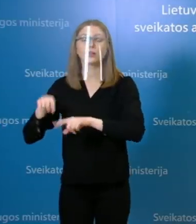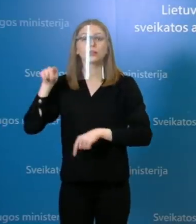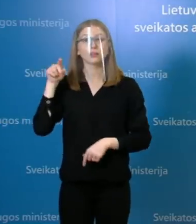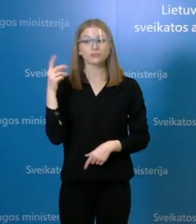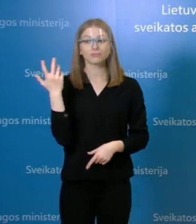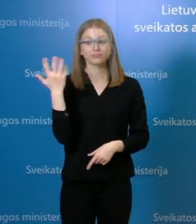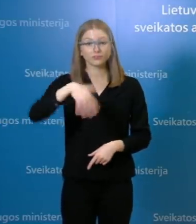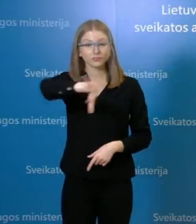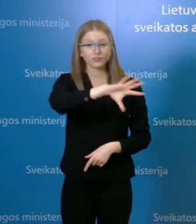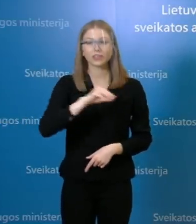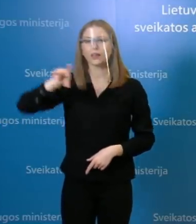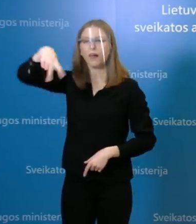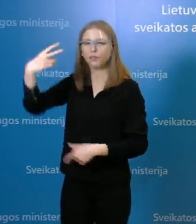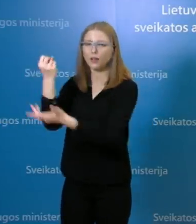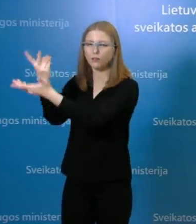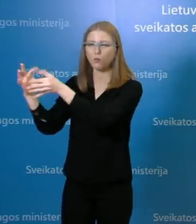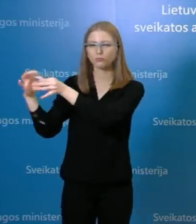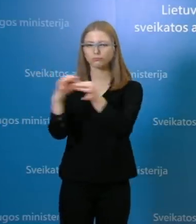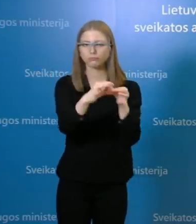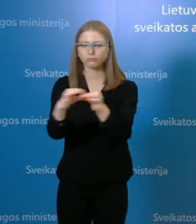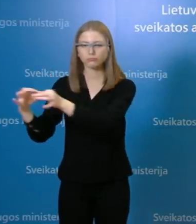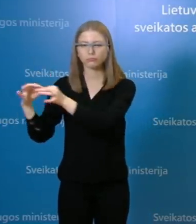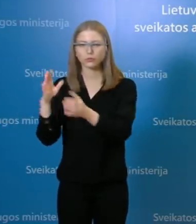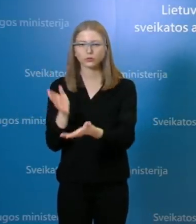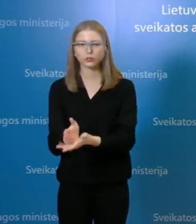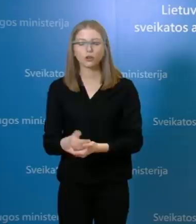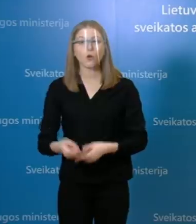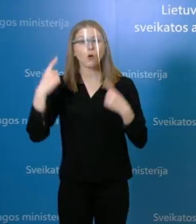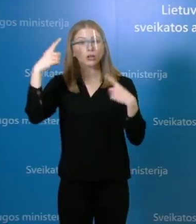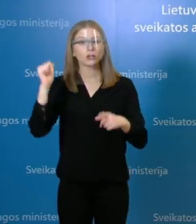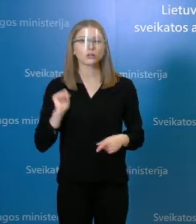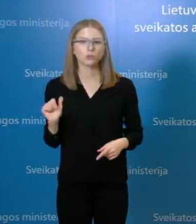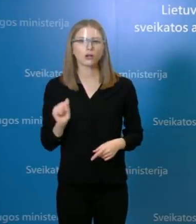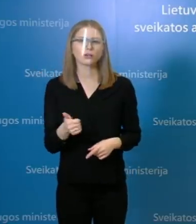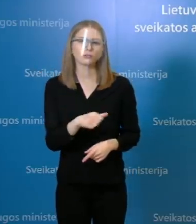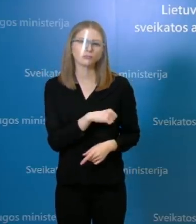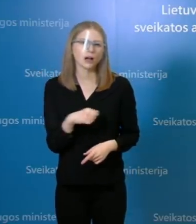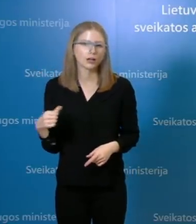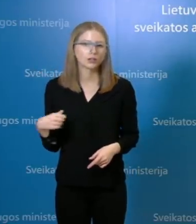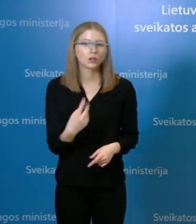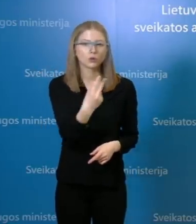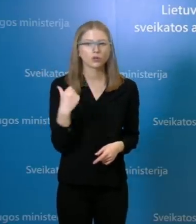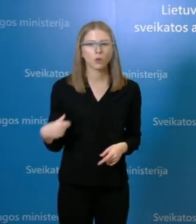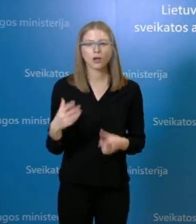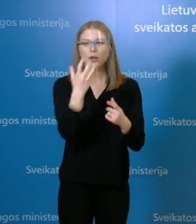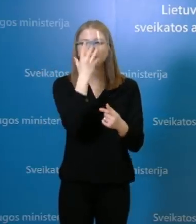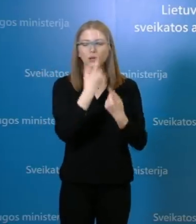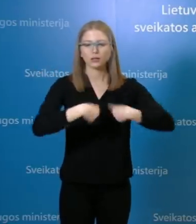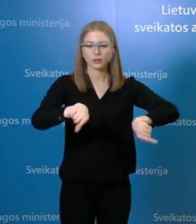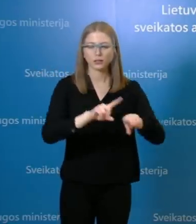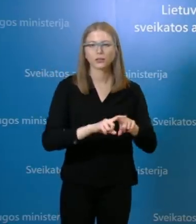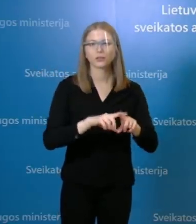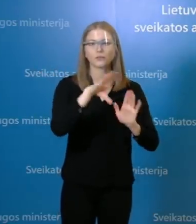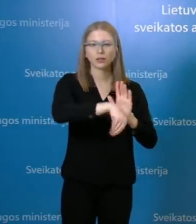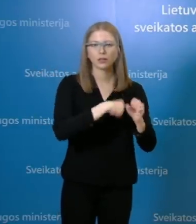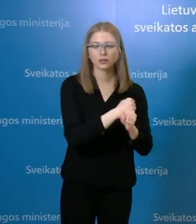klinikinės ligonės židinių, kiti 5 atvejai galimai tarpusavijos setini, tai yra 2 asmenys dirba reanimacijos skyriuje, 3